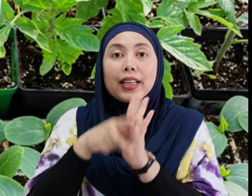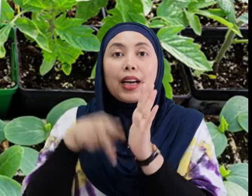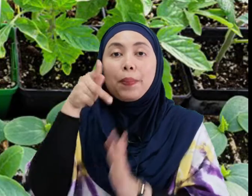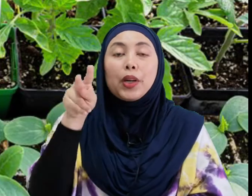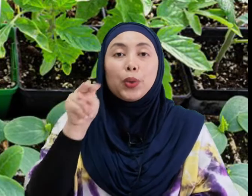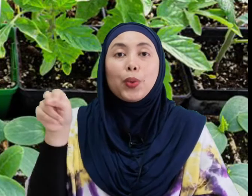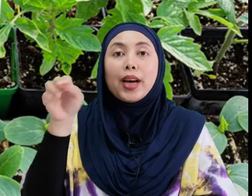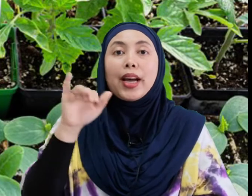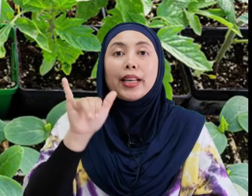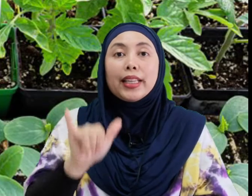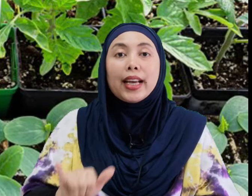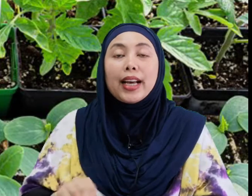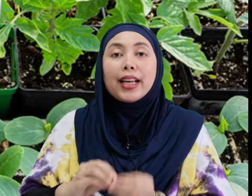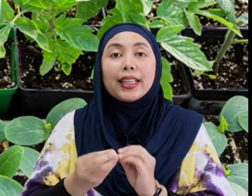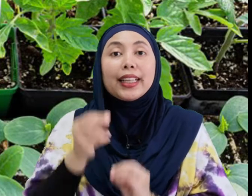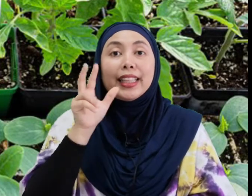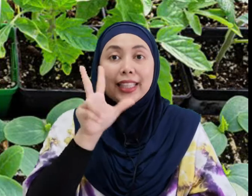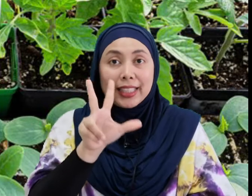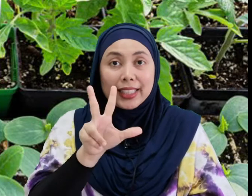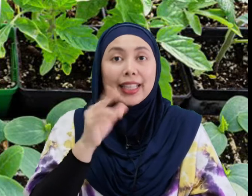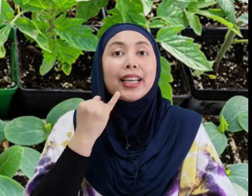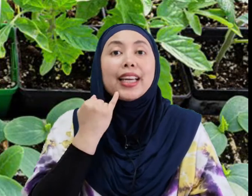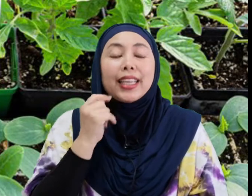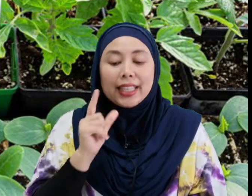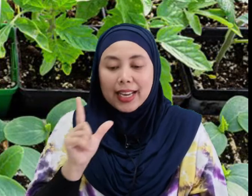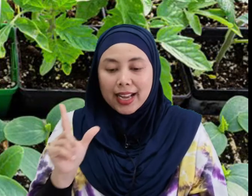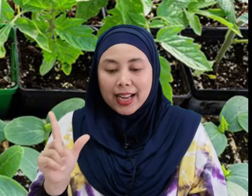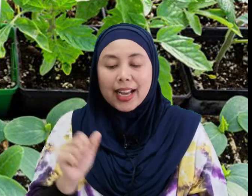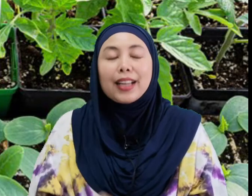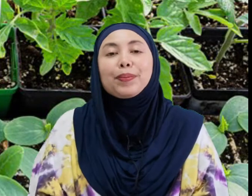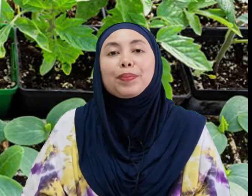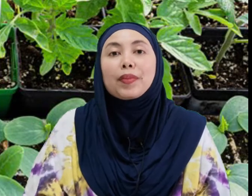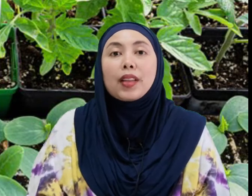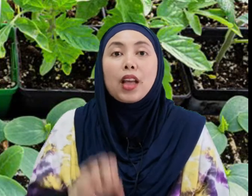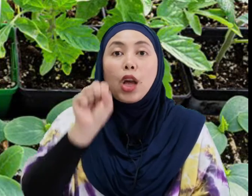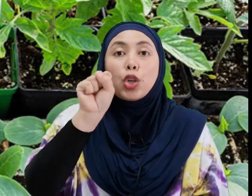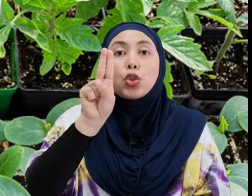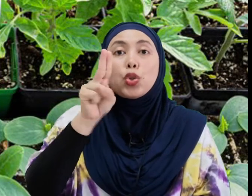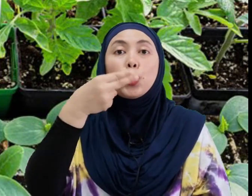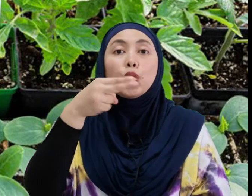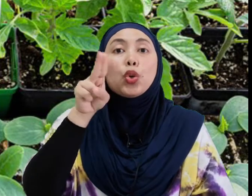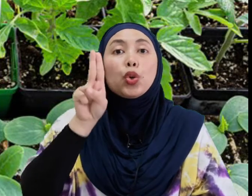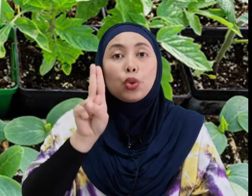Keperluan Yang ketiga Ialah Suhu